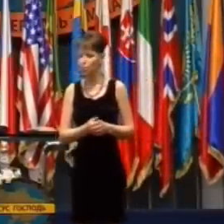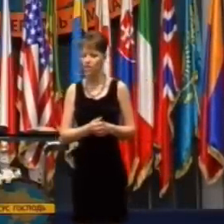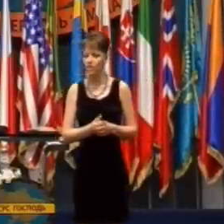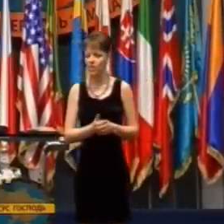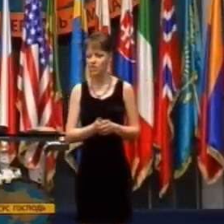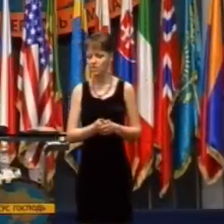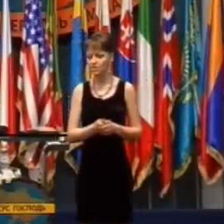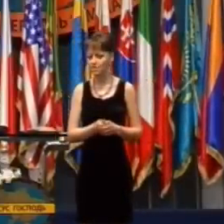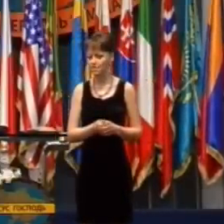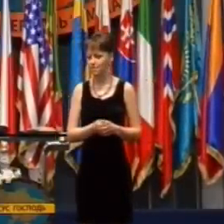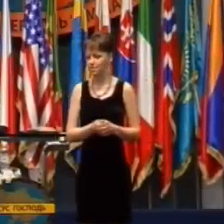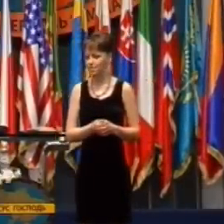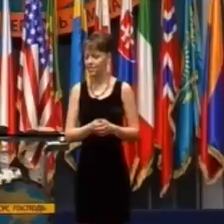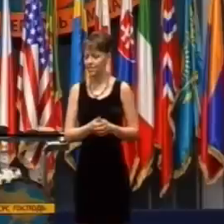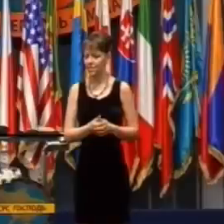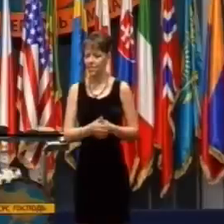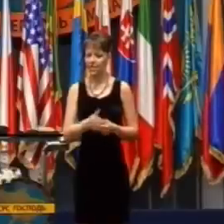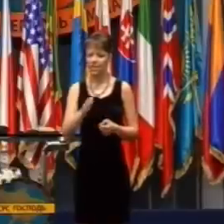Mnohí z vás,